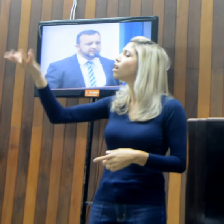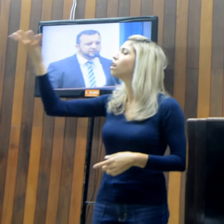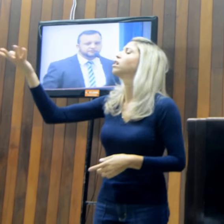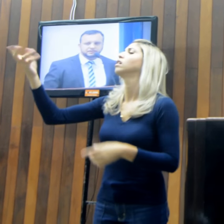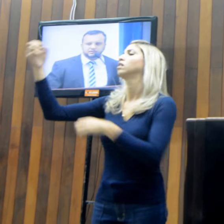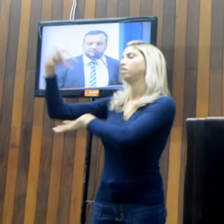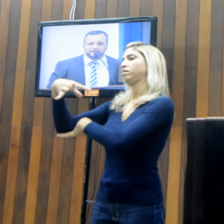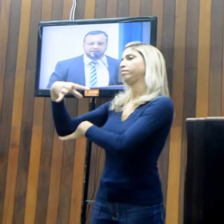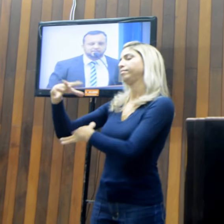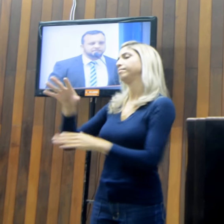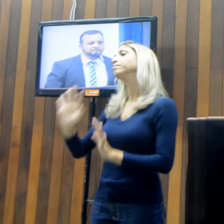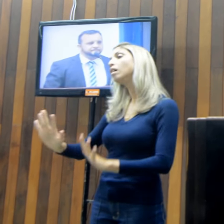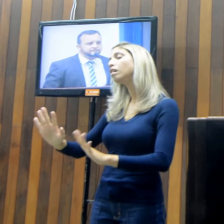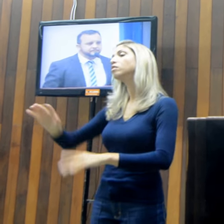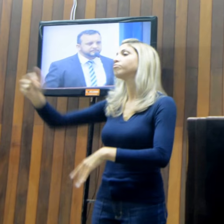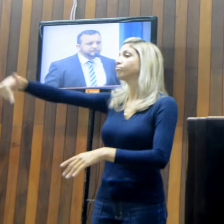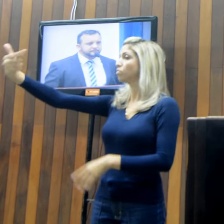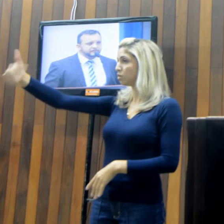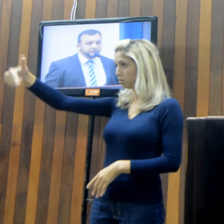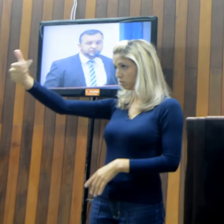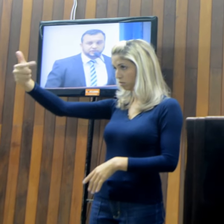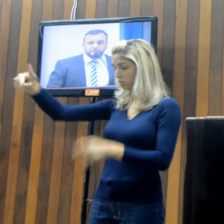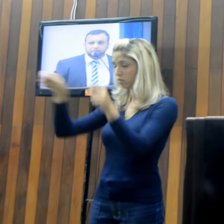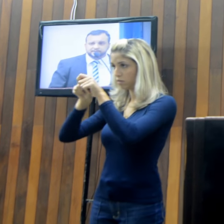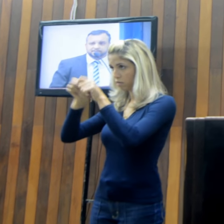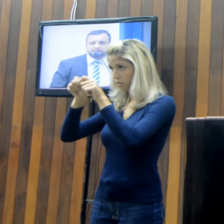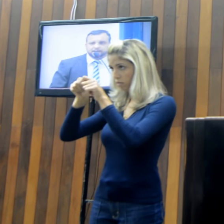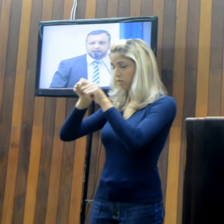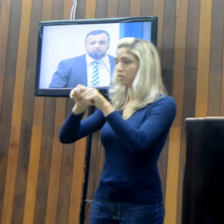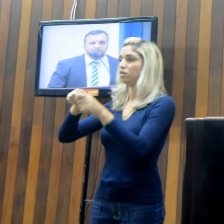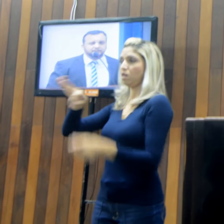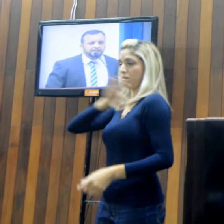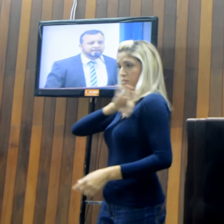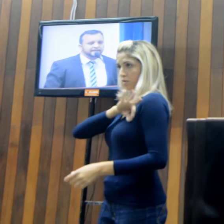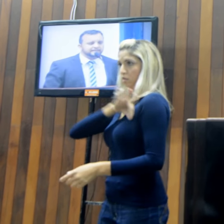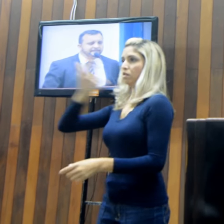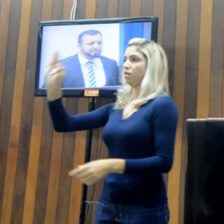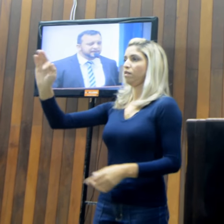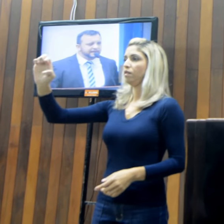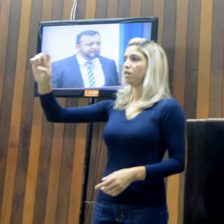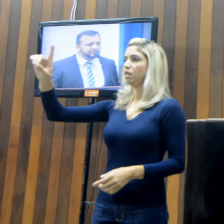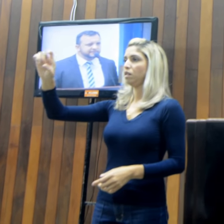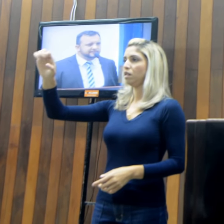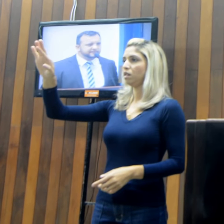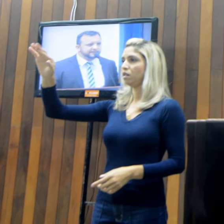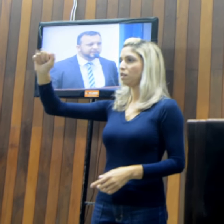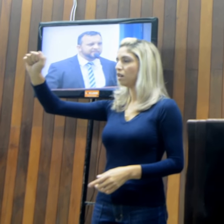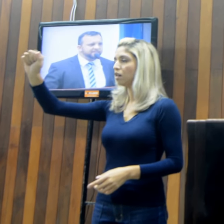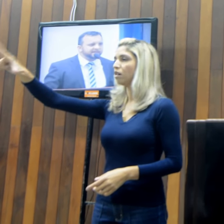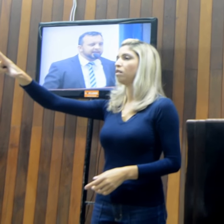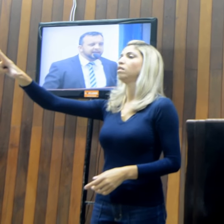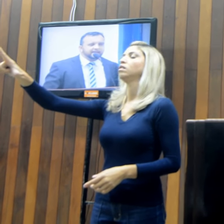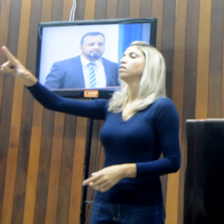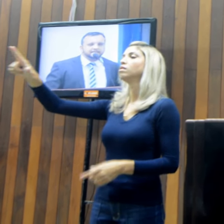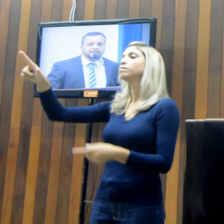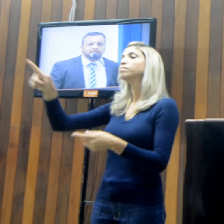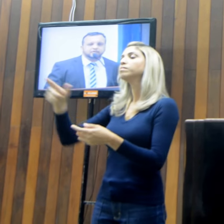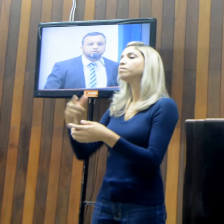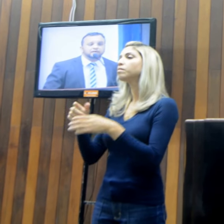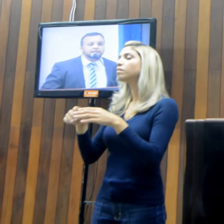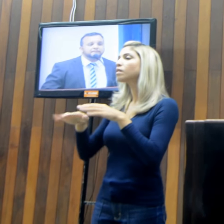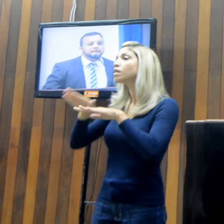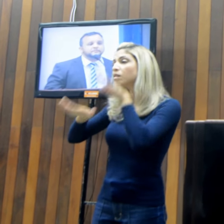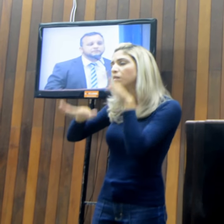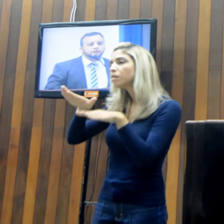presidente, o segundo pedido que faço, dirigido à Polícia Federal, à Delegacia de Macaé da Polícia Federal, é acerca